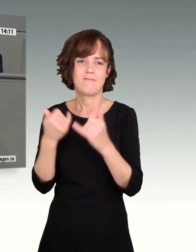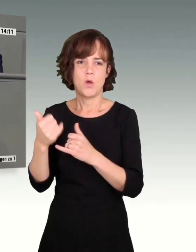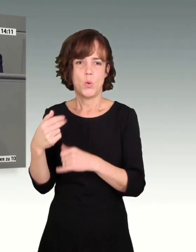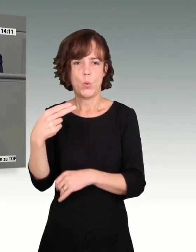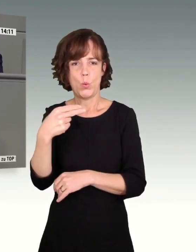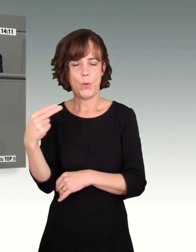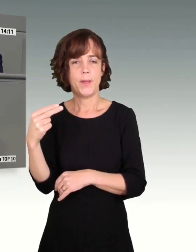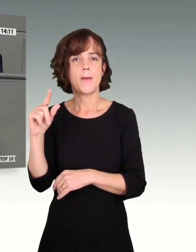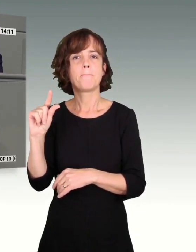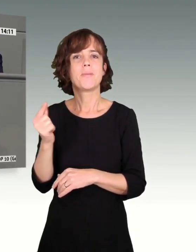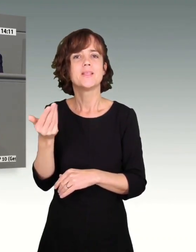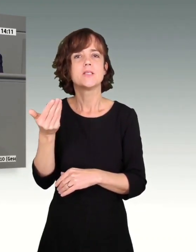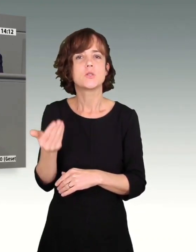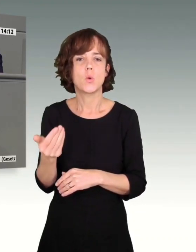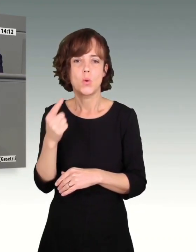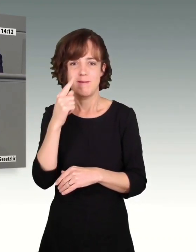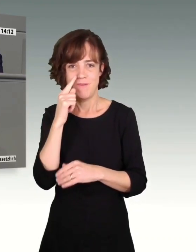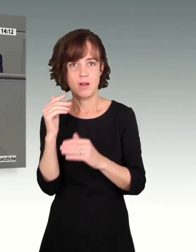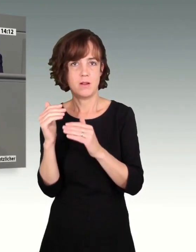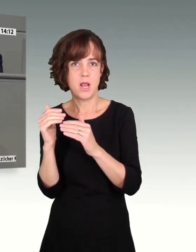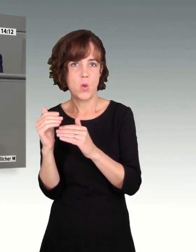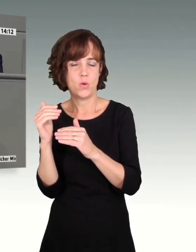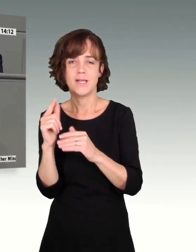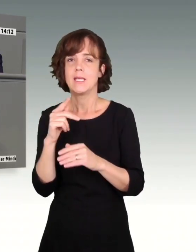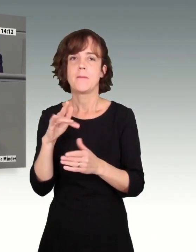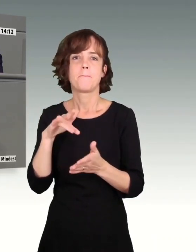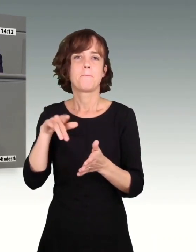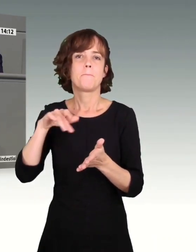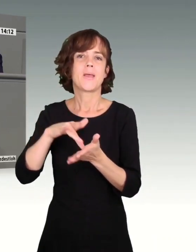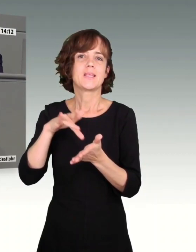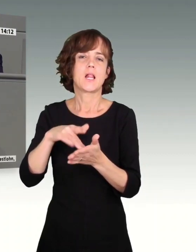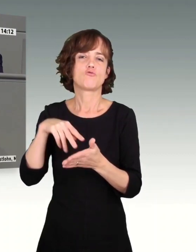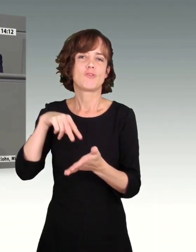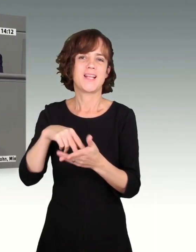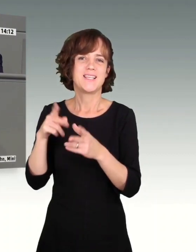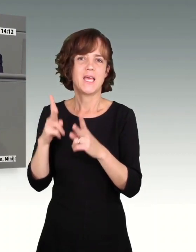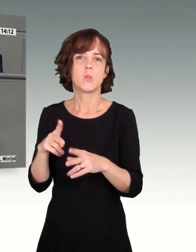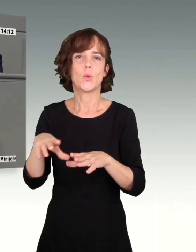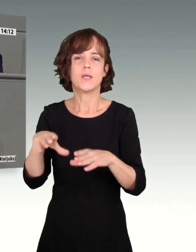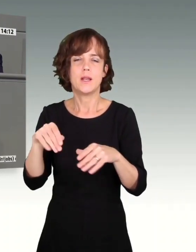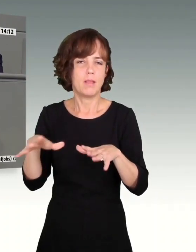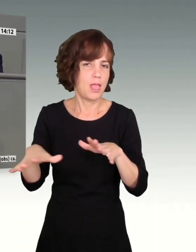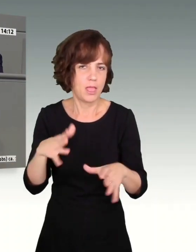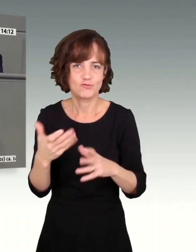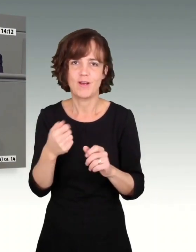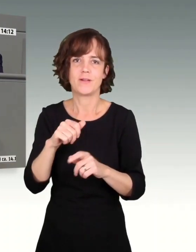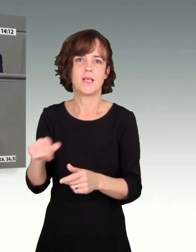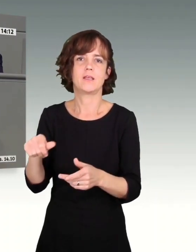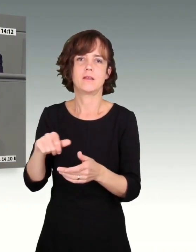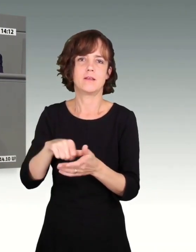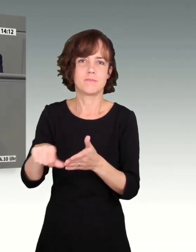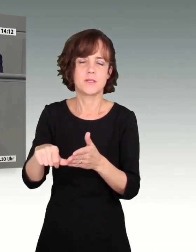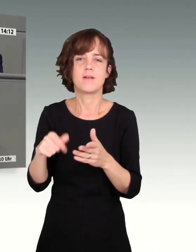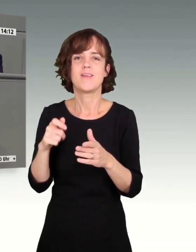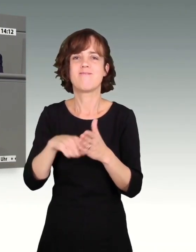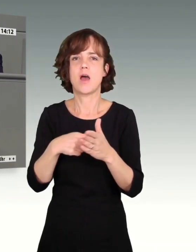Mindestlohn wäre, wenn man den erhöht, nicht mittelstandsgerecht. Die Unternehmen würden daran ersticken. Das wäre eine Wahlkampfshow gewesen.